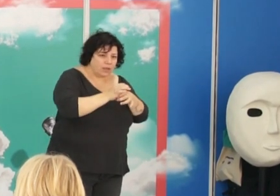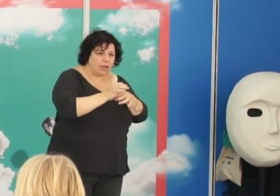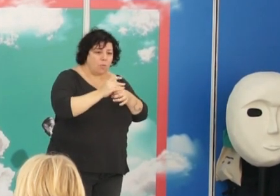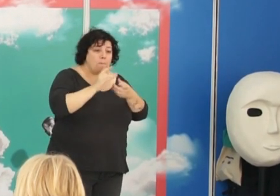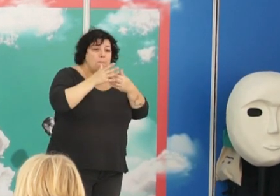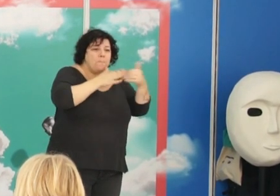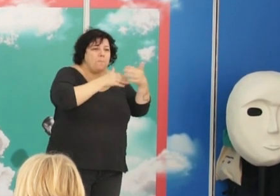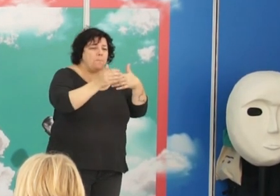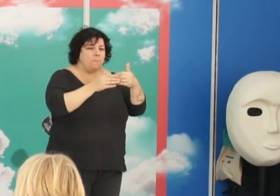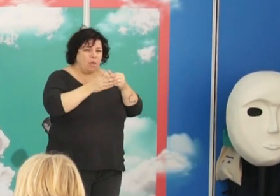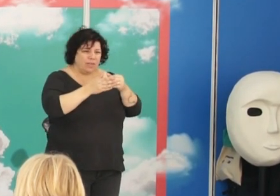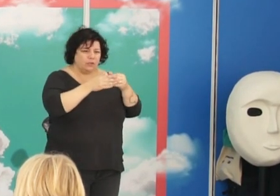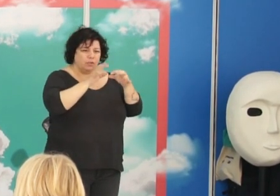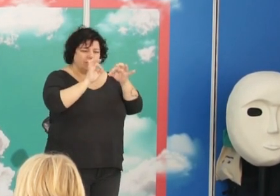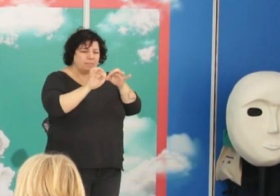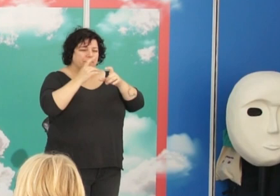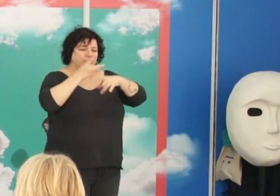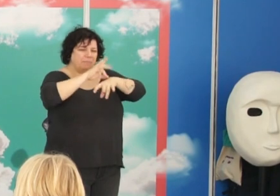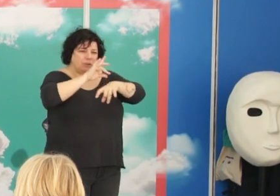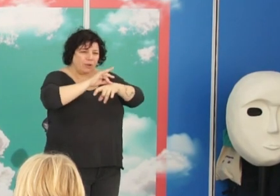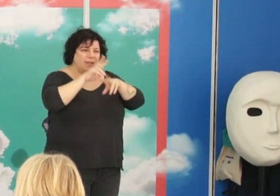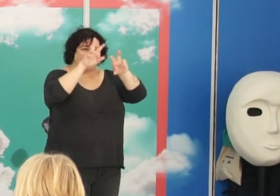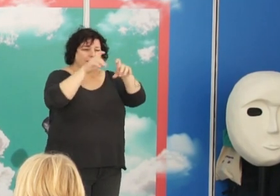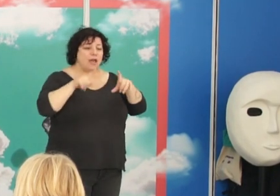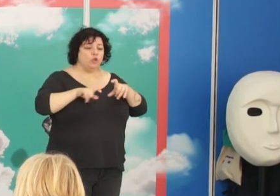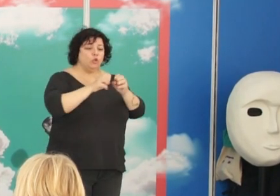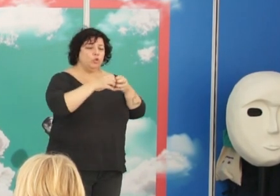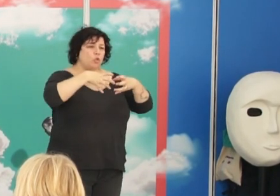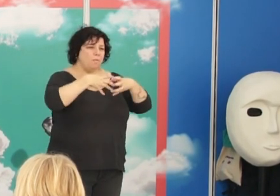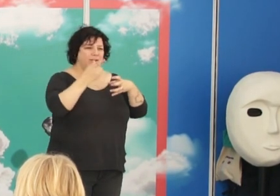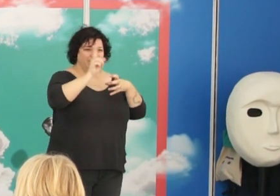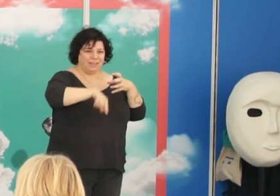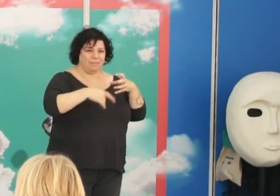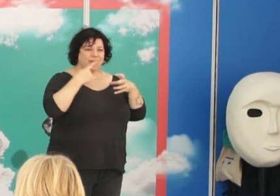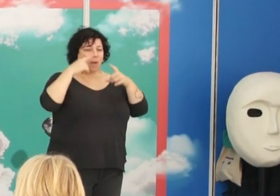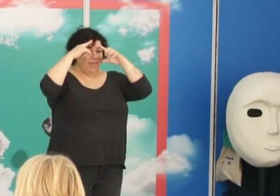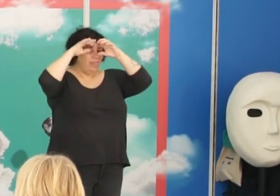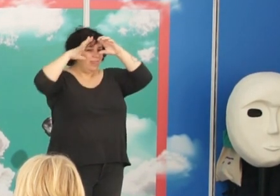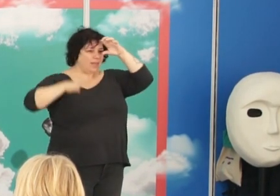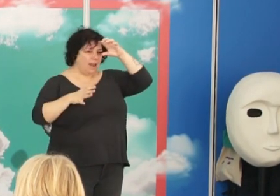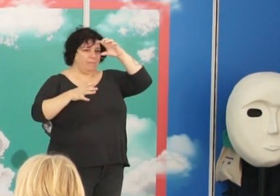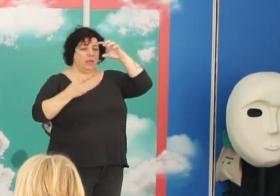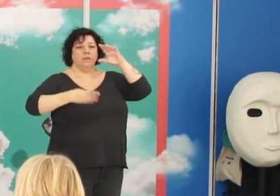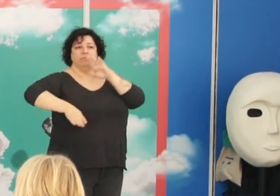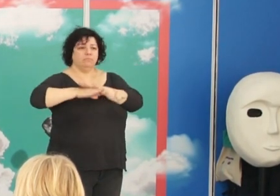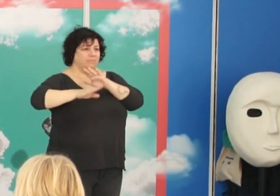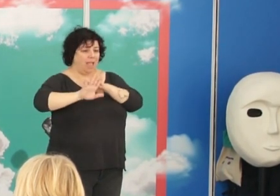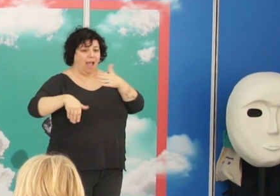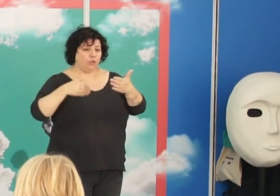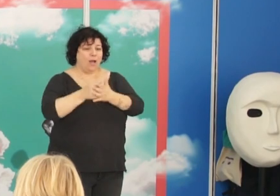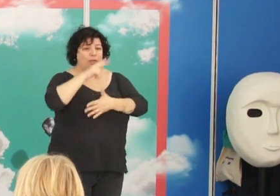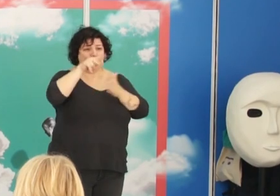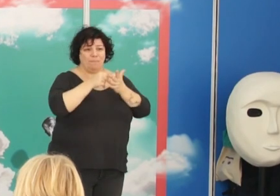procesos patológicos relacionados con los tumores y con los derrames cerebrales, y siguen funcionando. En el año